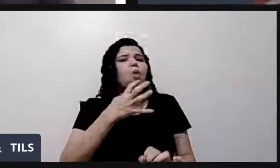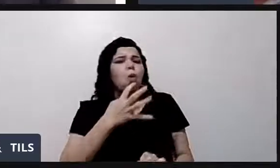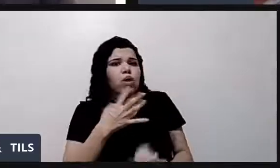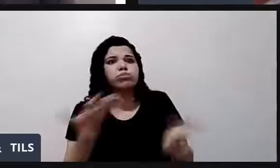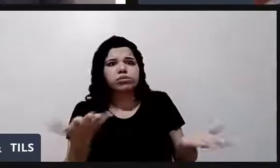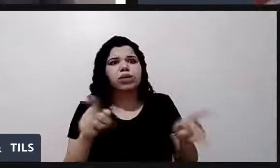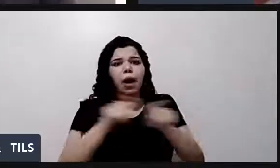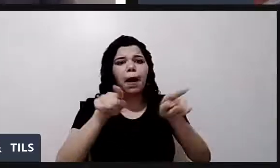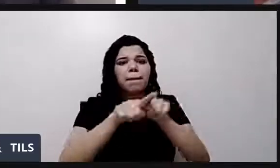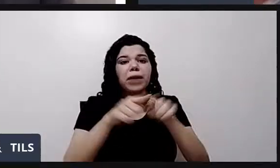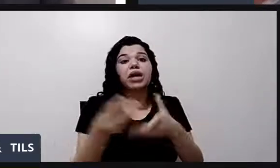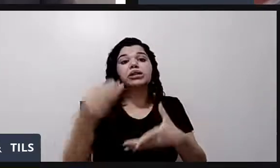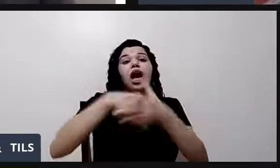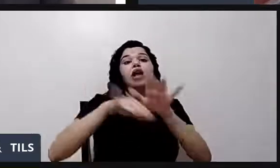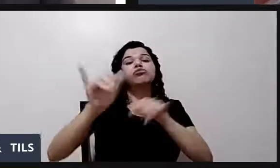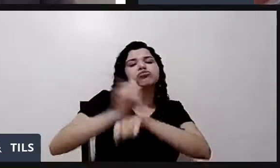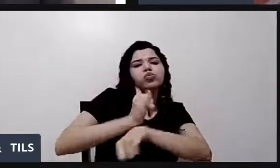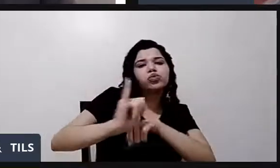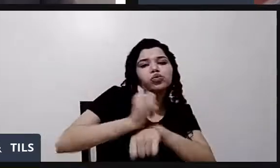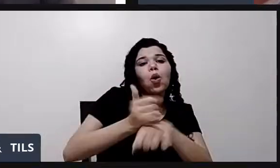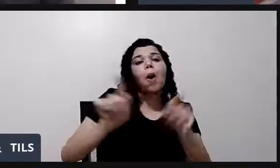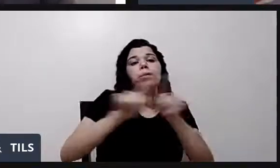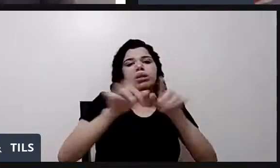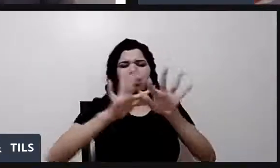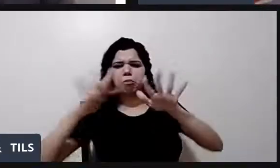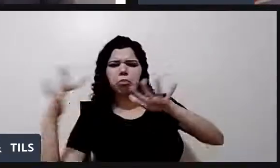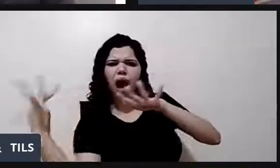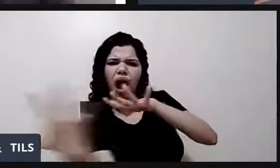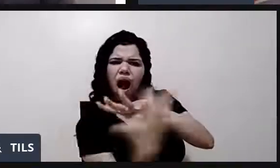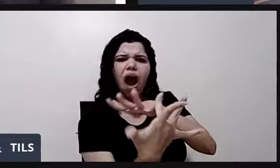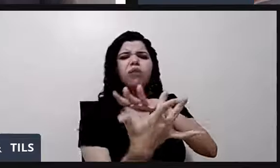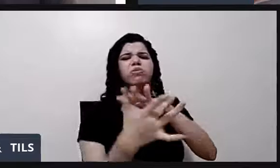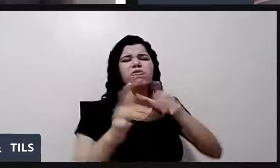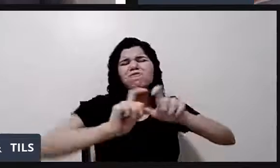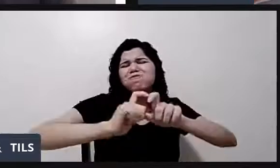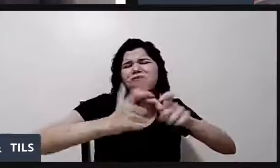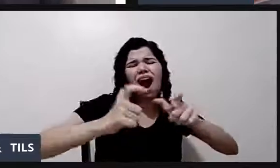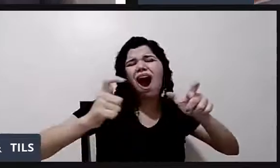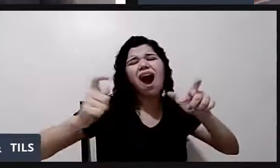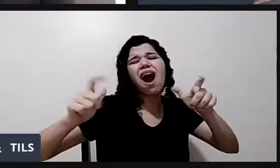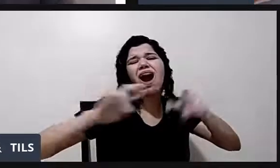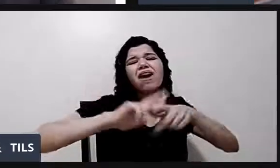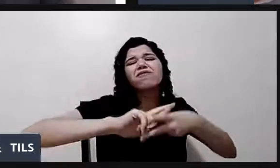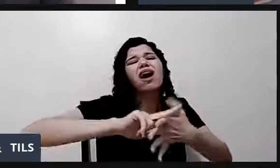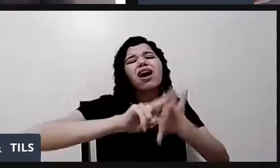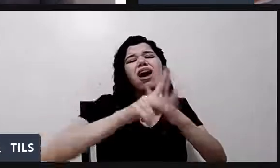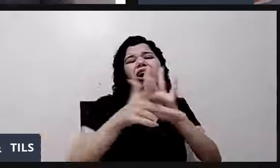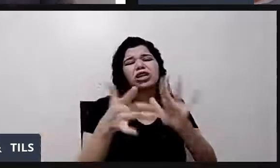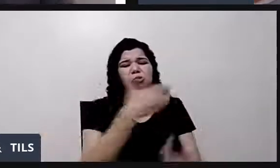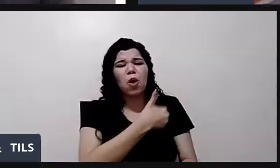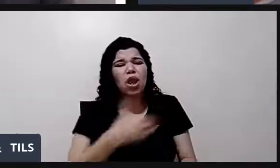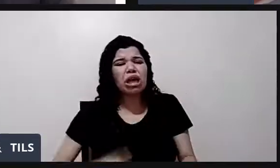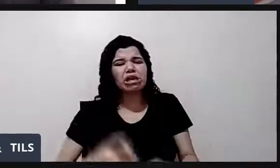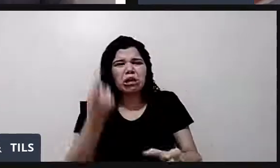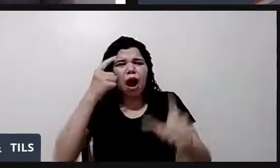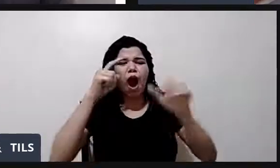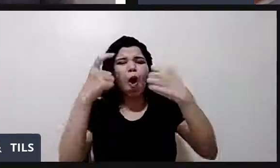do YouTube, dentro das redes sociais, uma política de um monte de curtida compartilhada e comentada